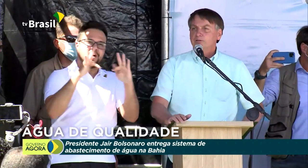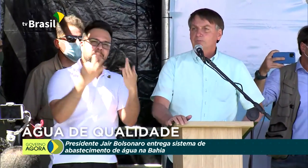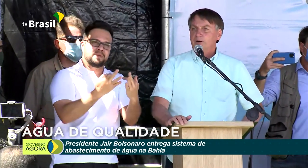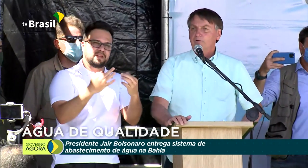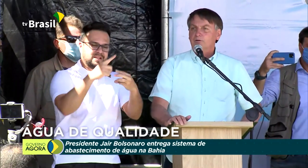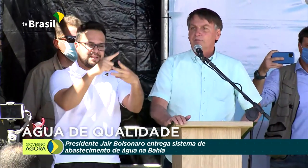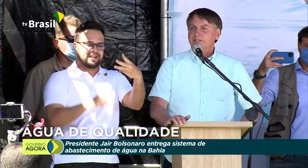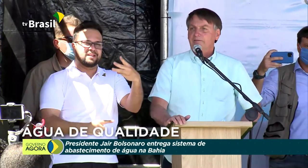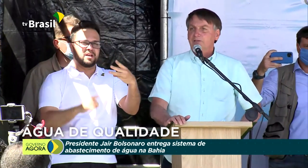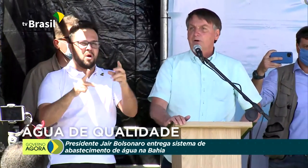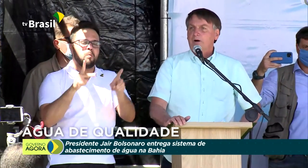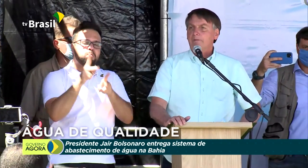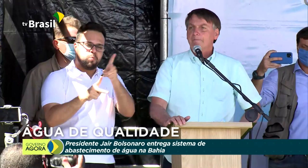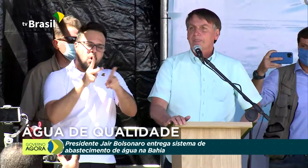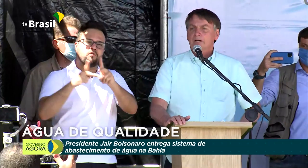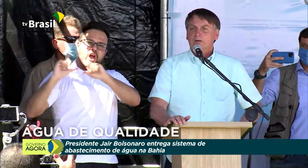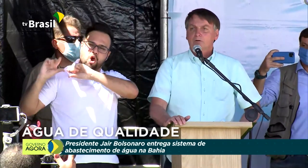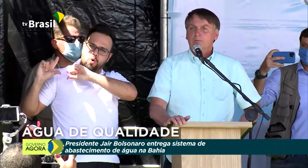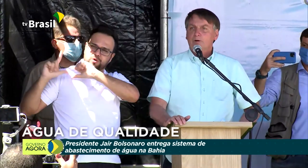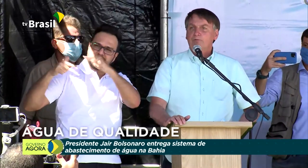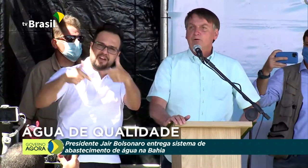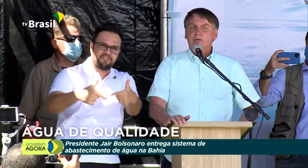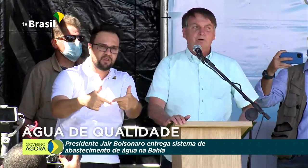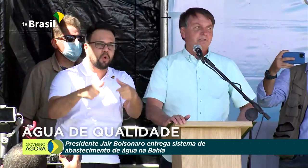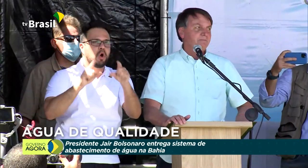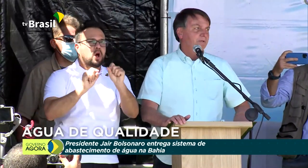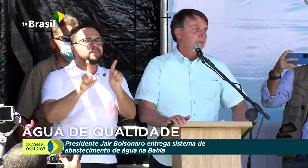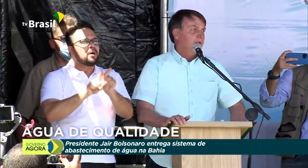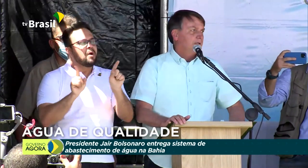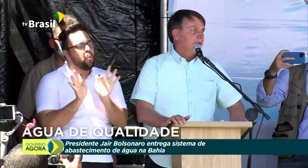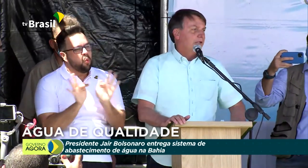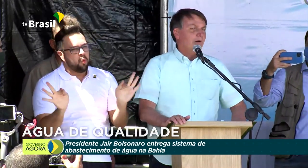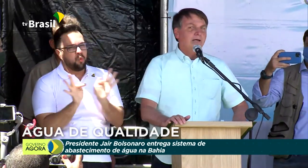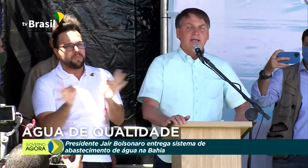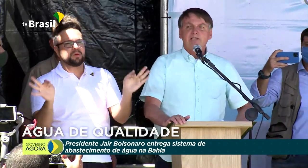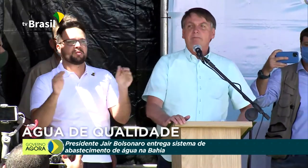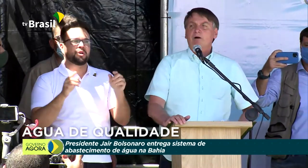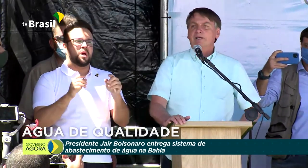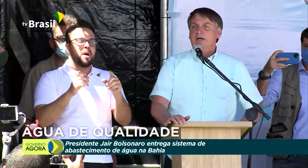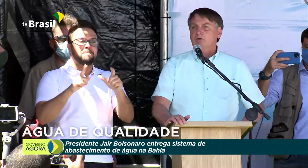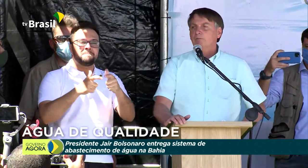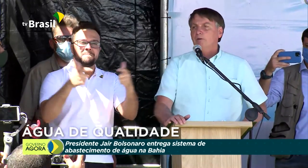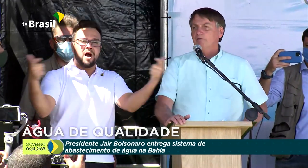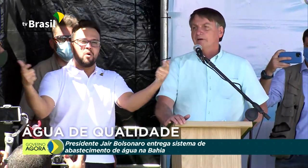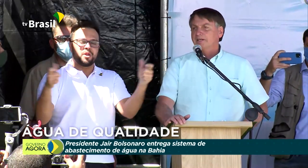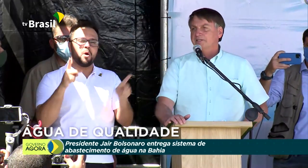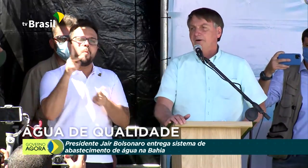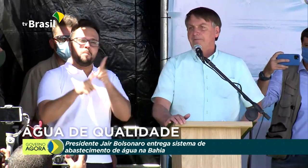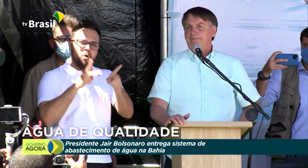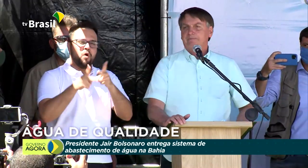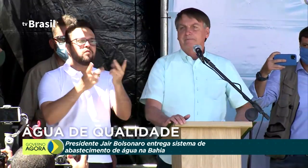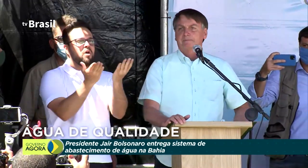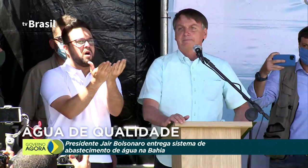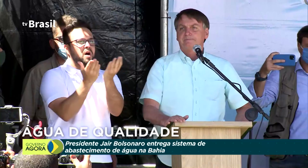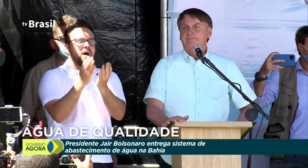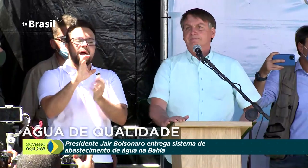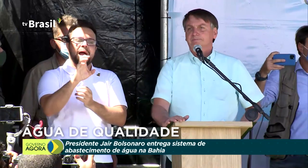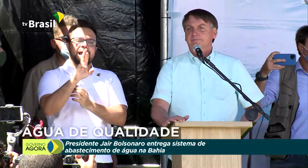Somos um povo conservador, um povo humilde e, sua grande maioria, um povo cristão.